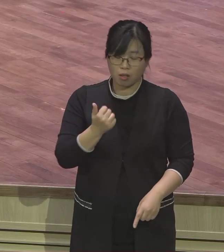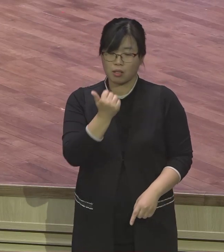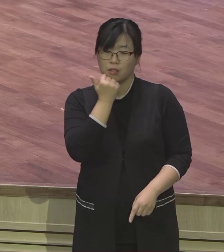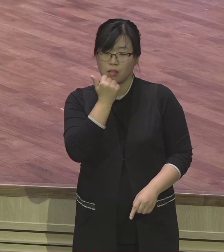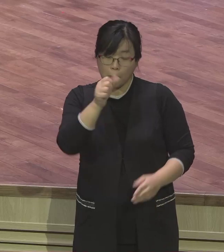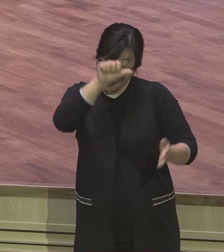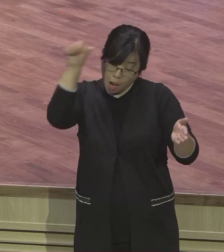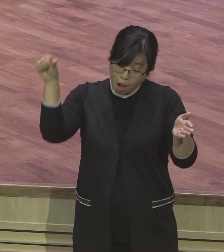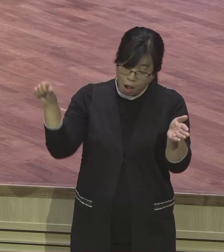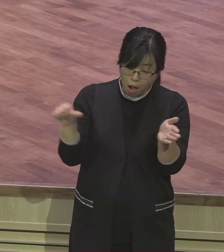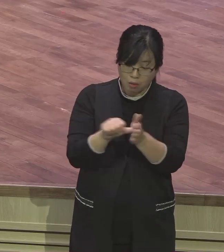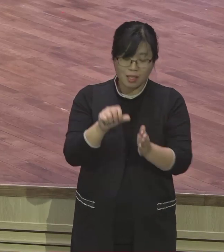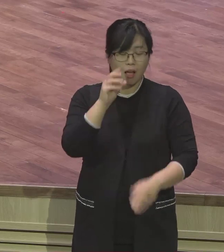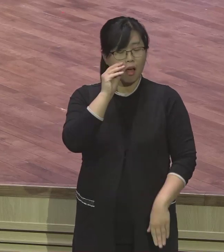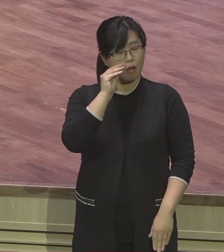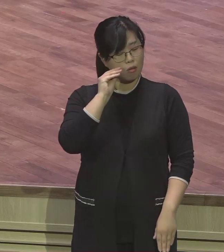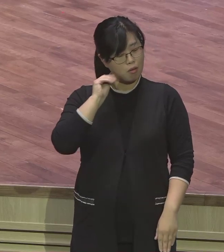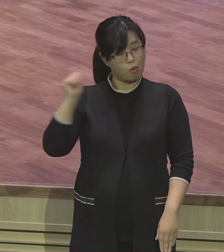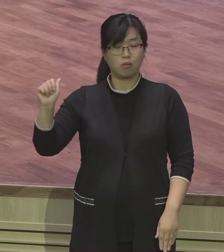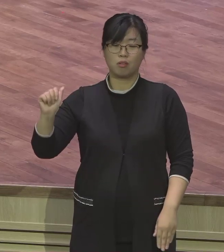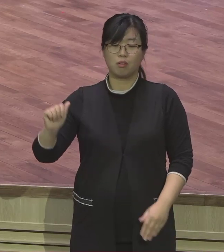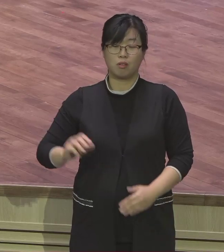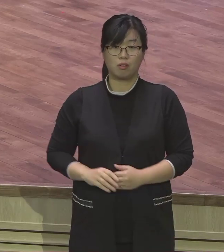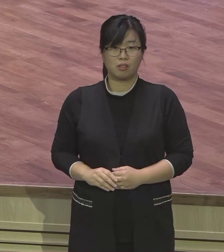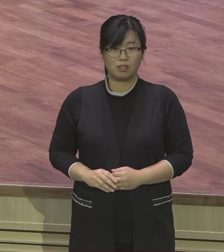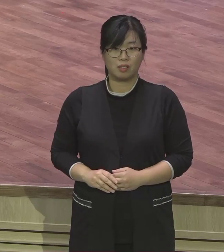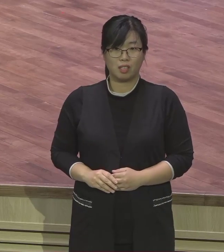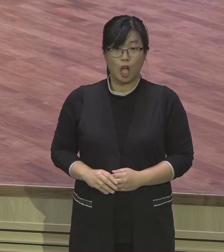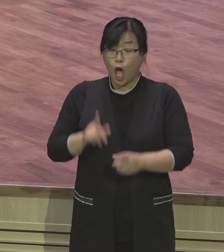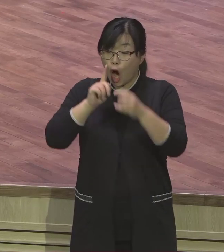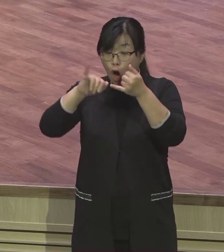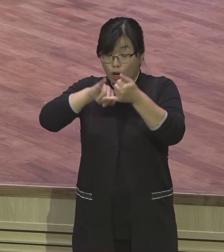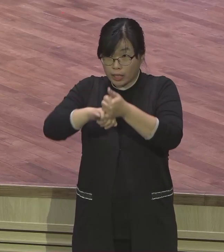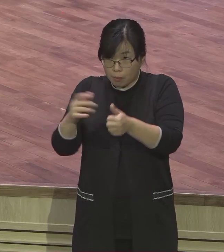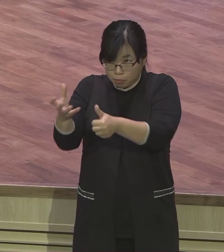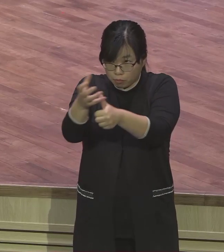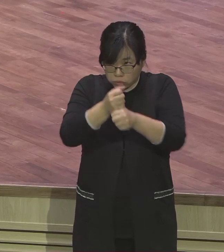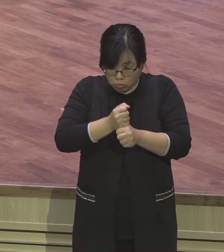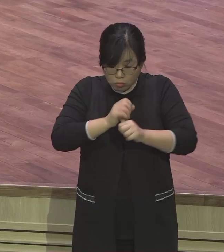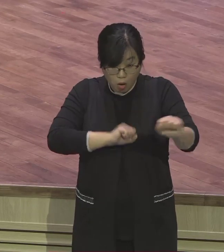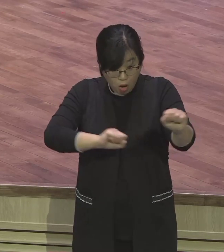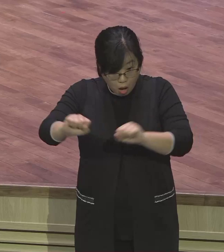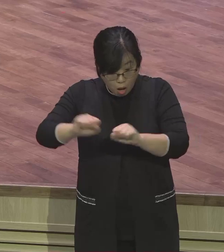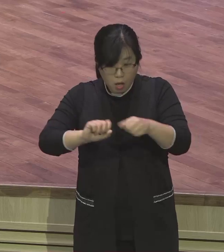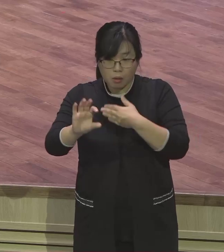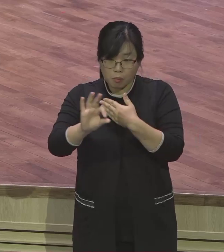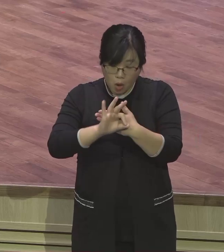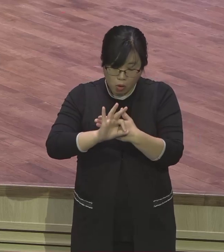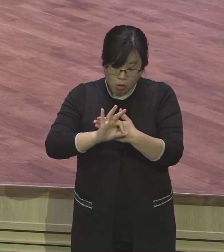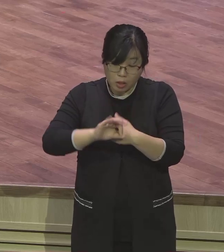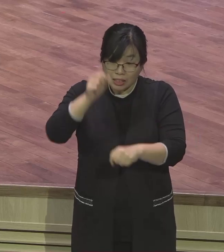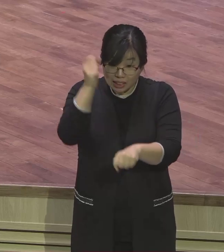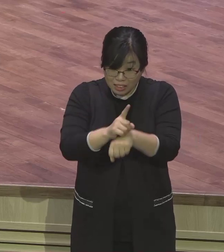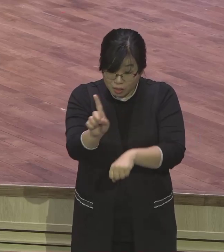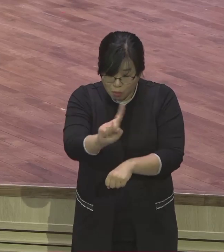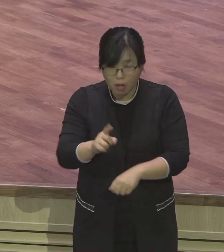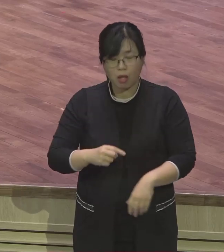뭐냐. 내 영혼 평안해요. 평안해요. 아멘. 평안이 없으면 내가 속고 있구나. 이러면